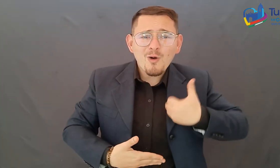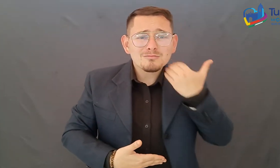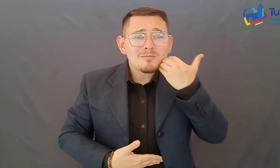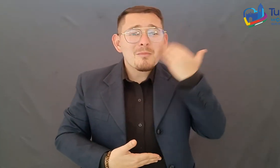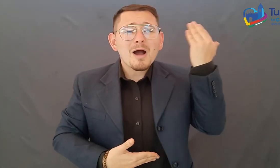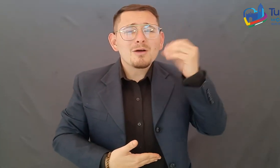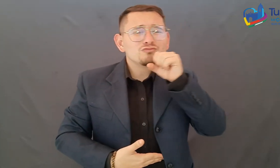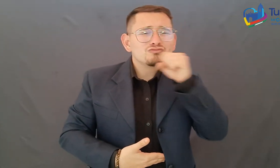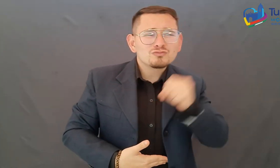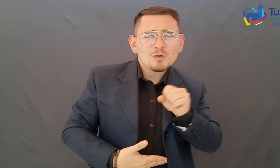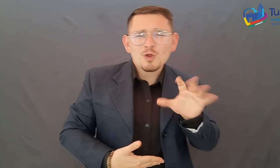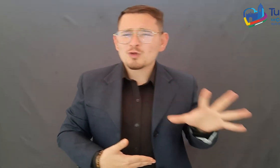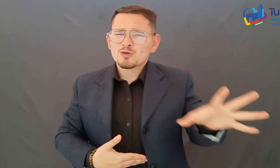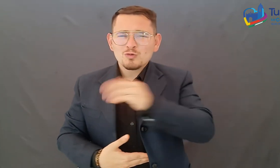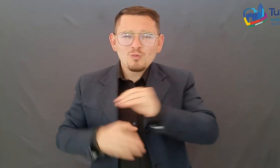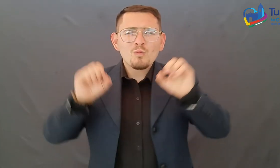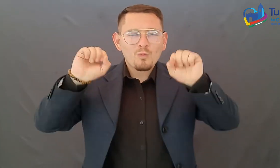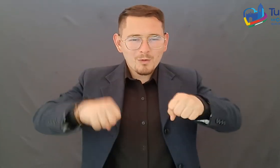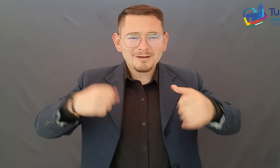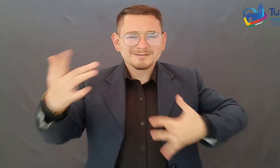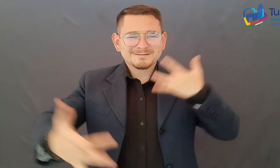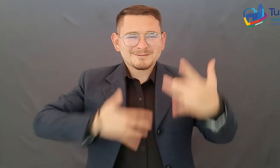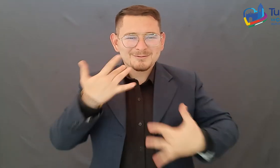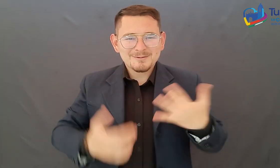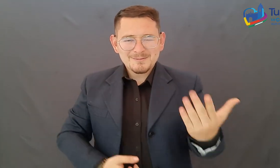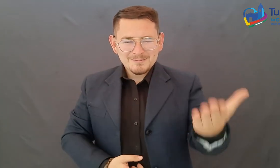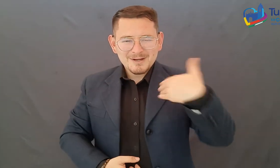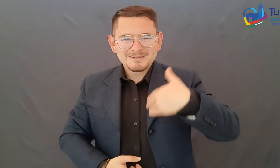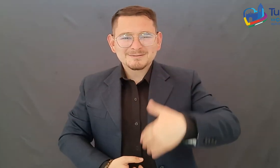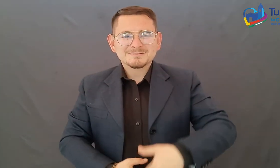¡Gracias! ¡Gracias! ¡Gracias! ¡Gracias!